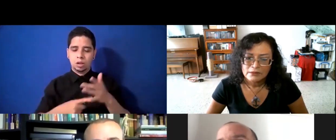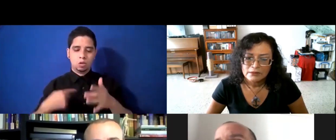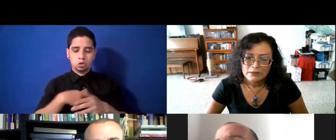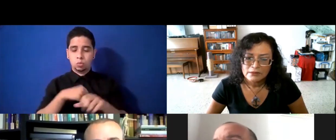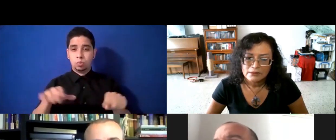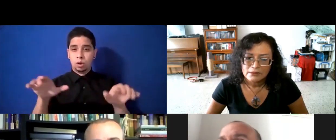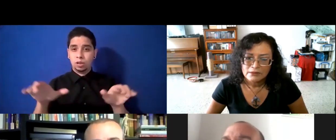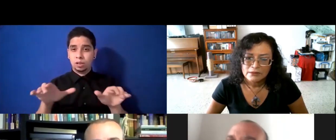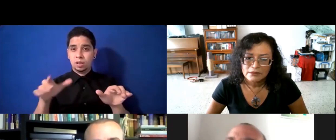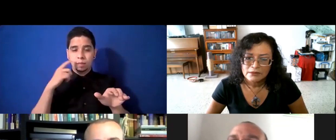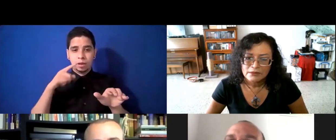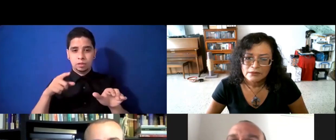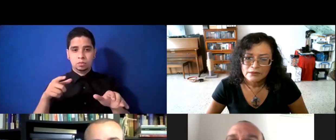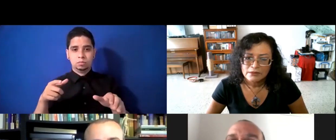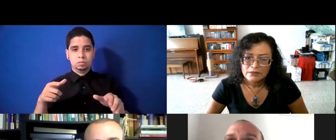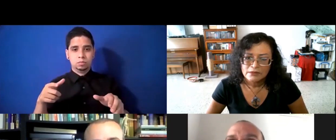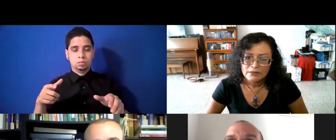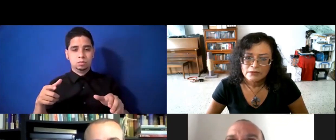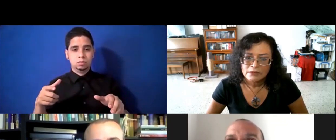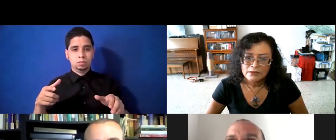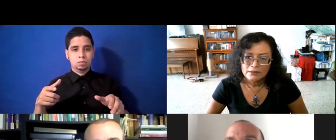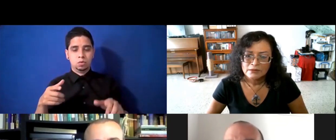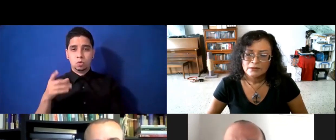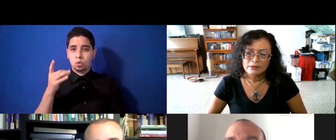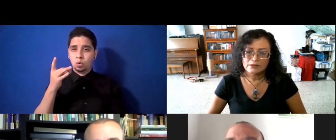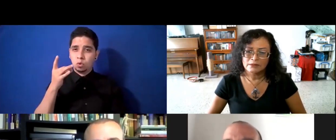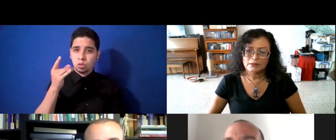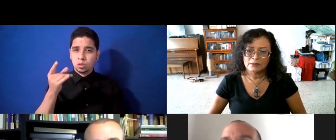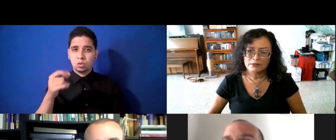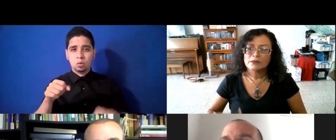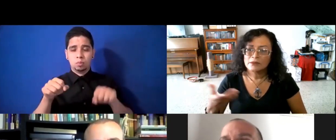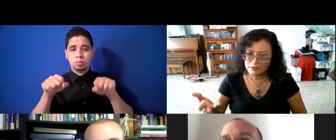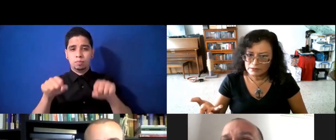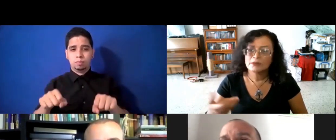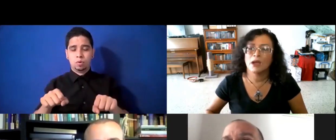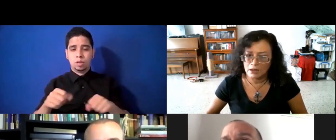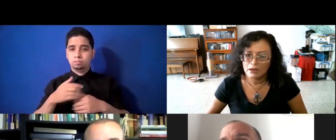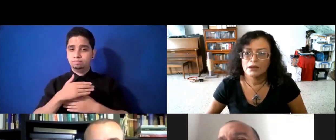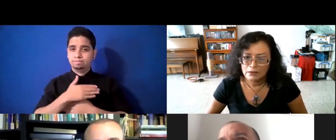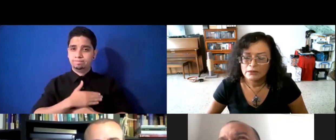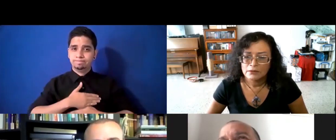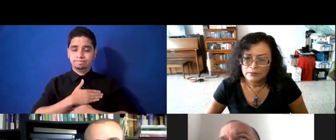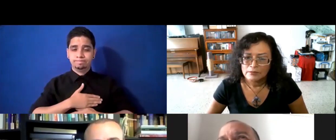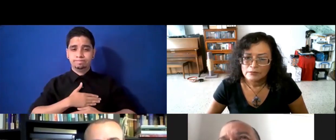esos gustitos, pues puedan ser también, que te los disfrutes? Entonces, hemos,